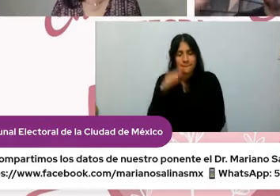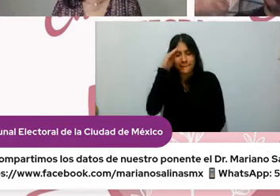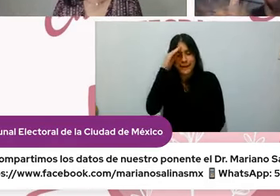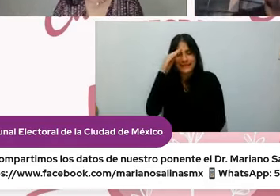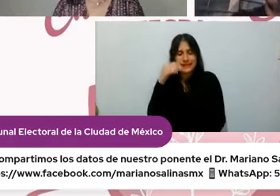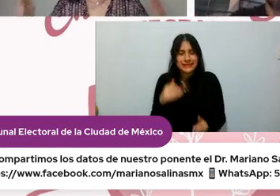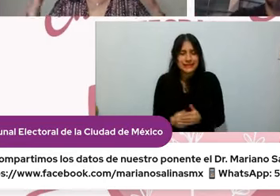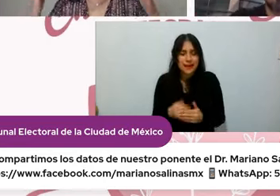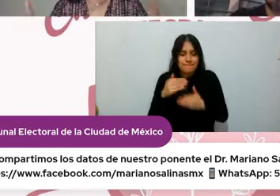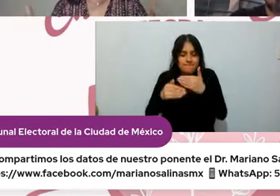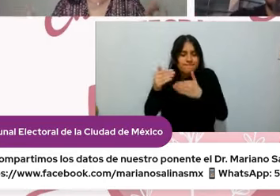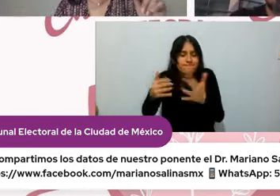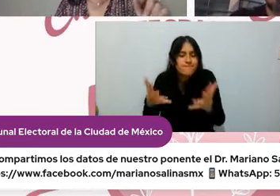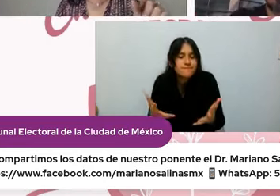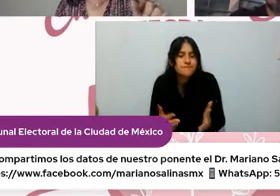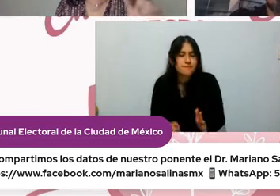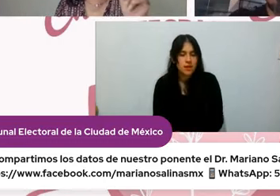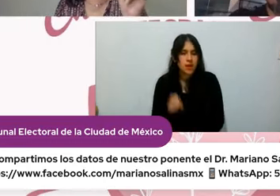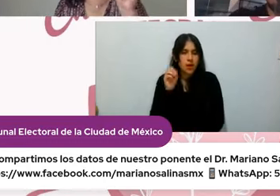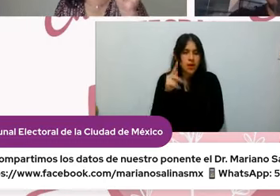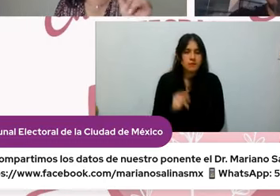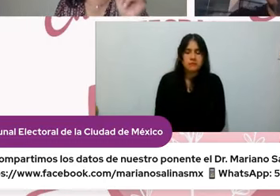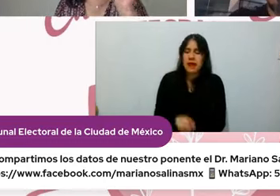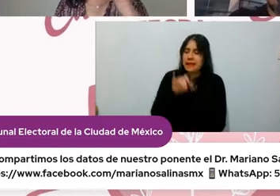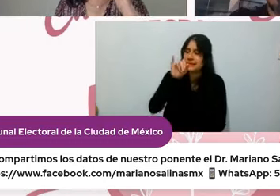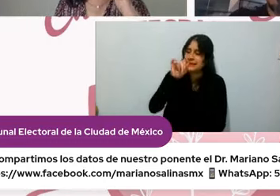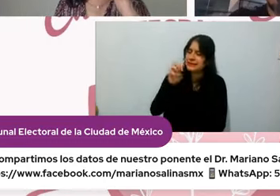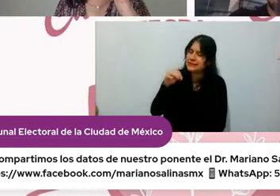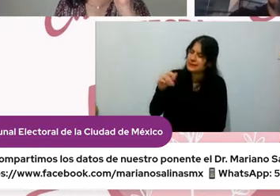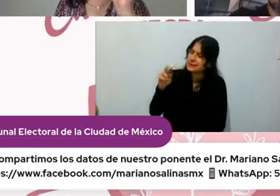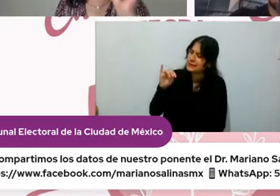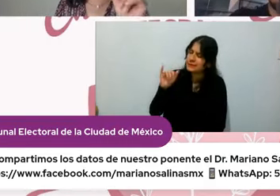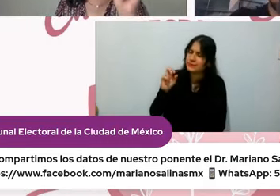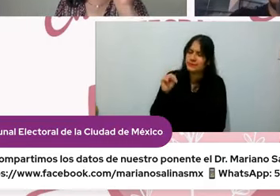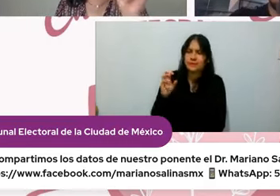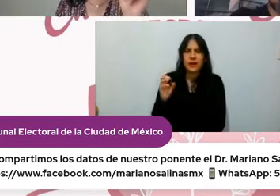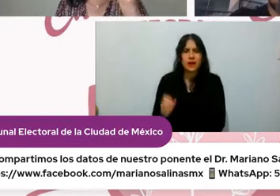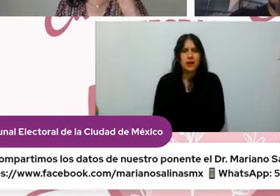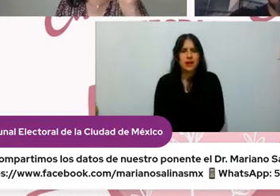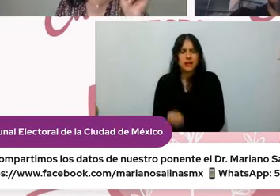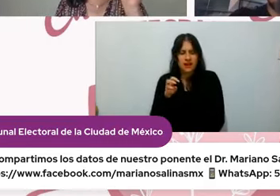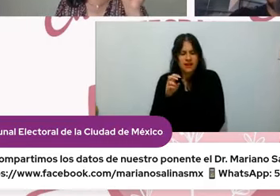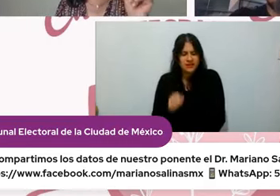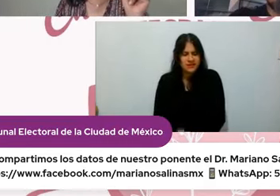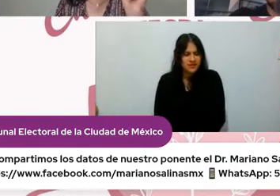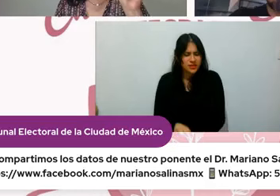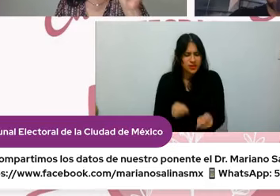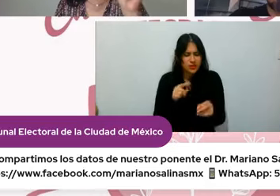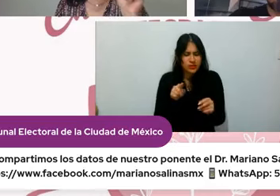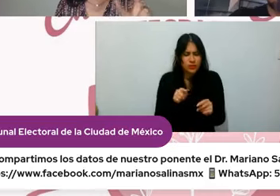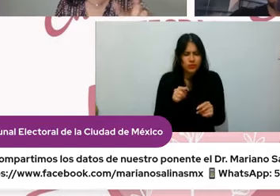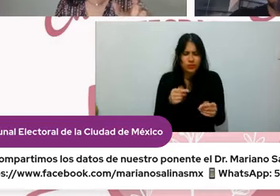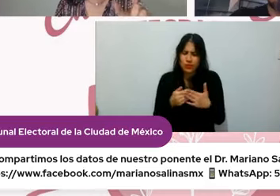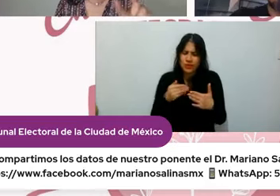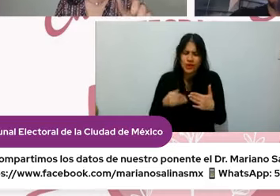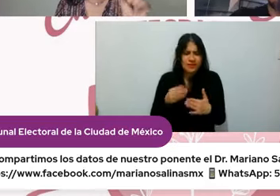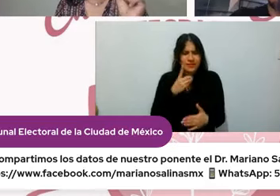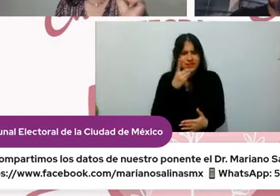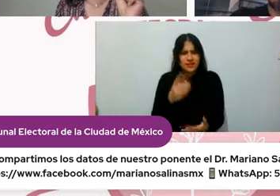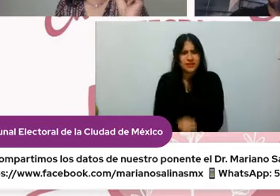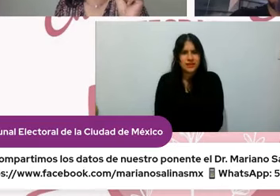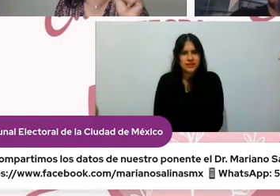y es así Mariano y me encanta esa maravillosa oración o frase que dices a ver ojo